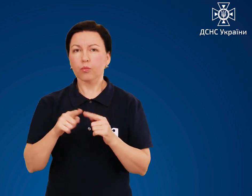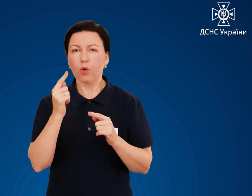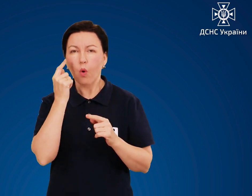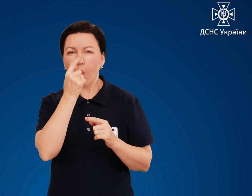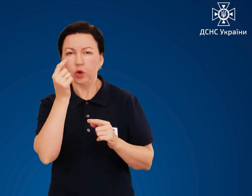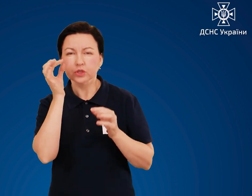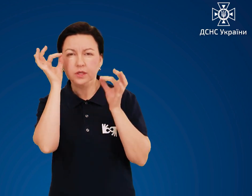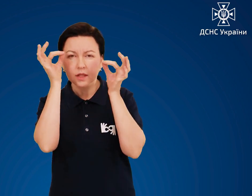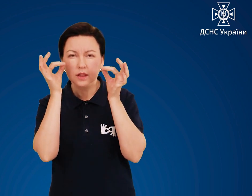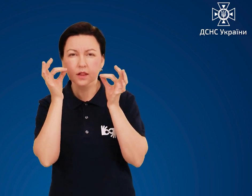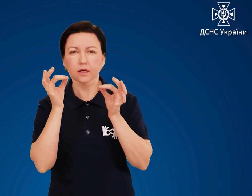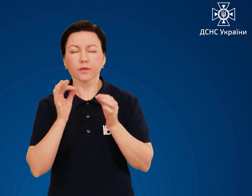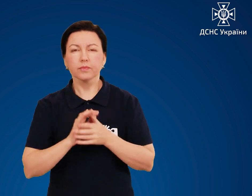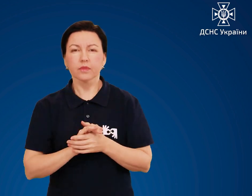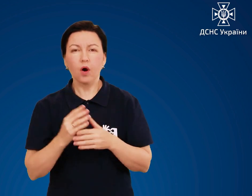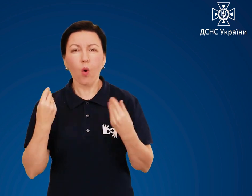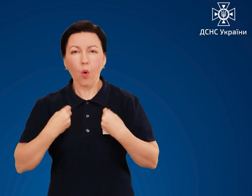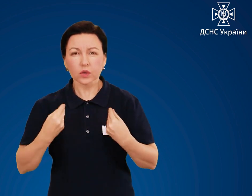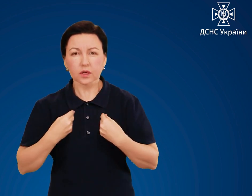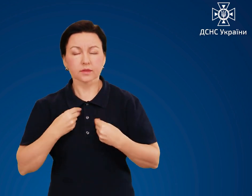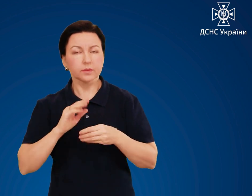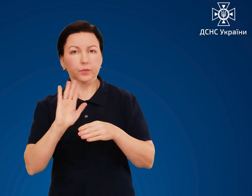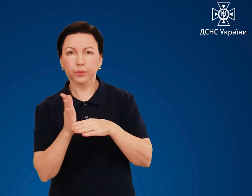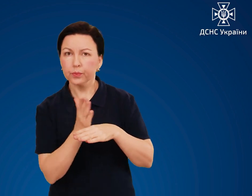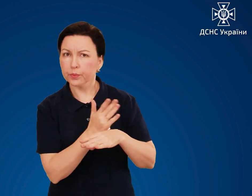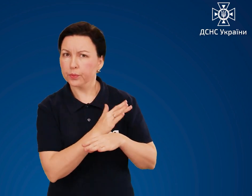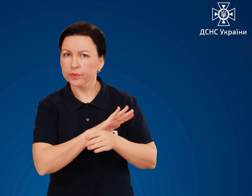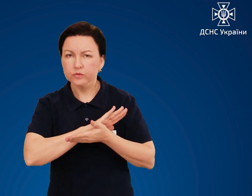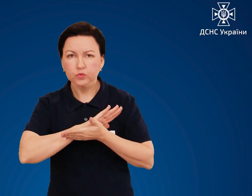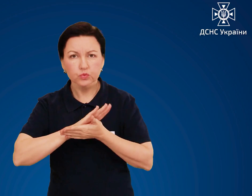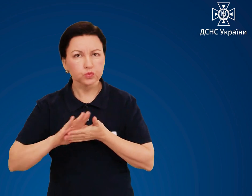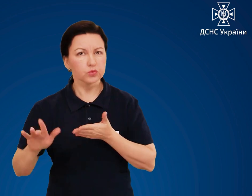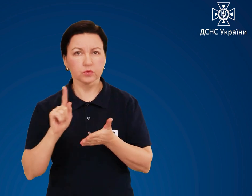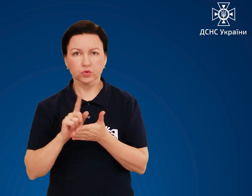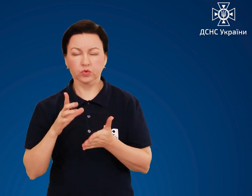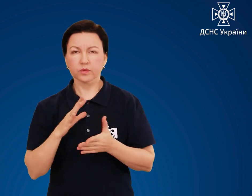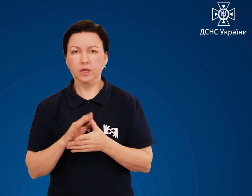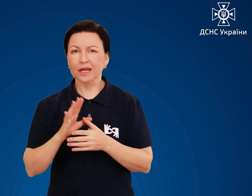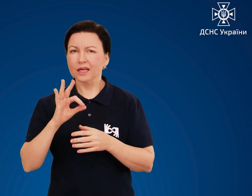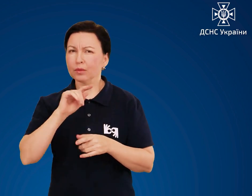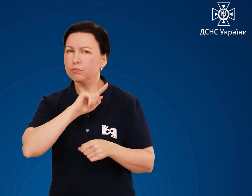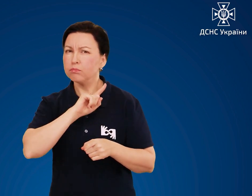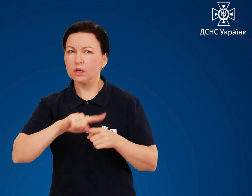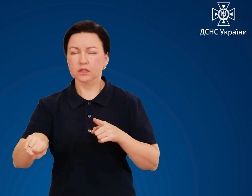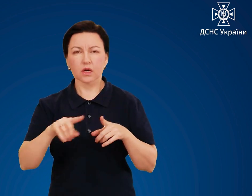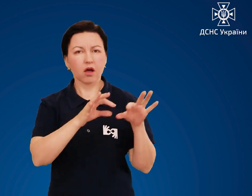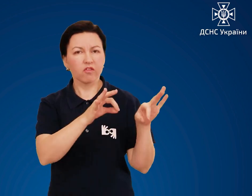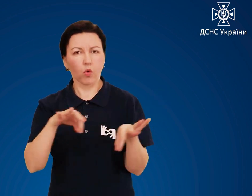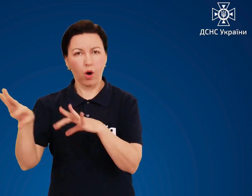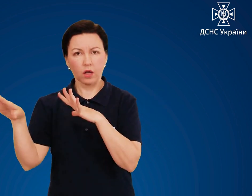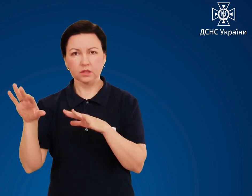оболонках очей, на одязі та негайній евакуації з-за межі зараженої зони.